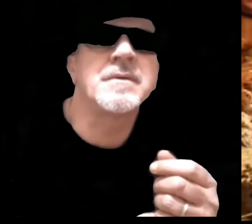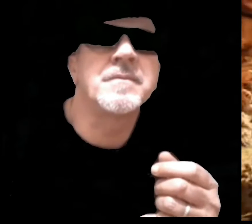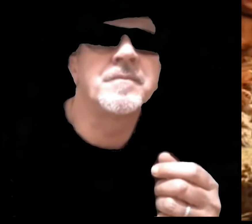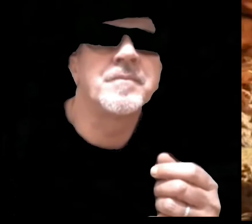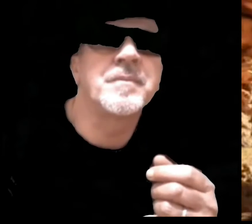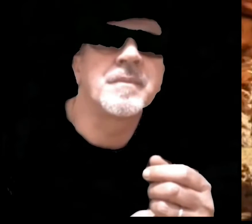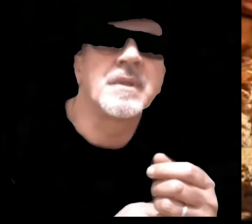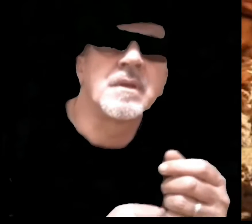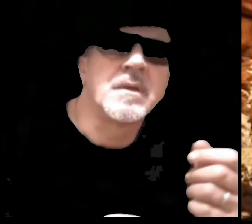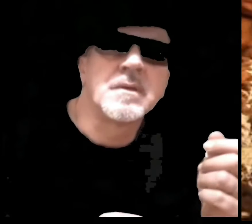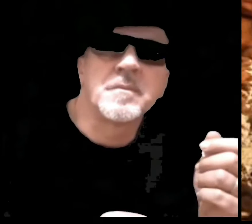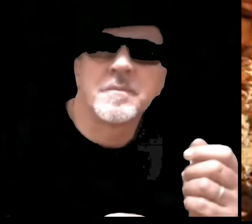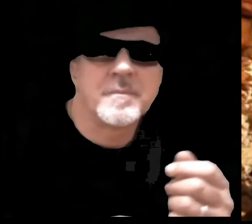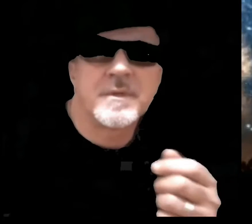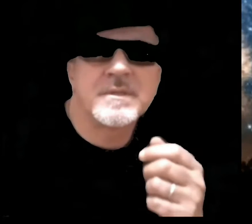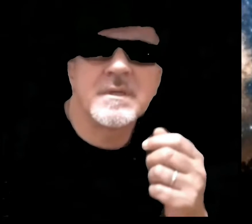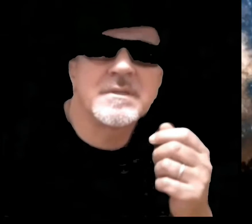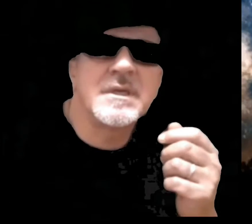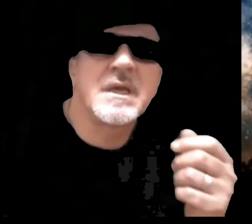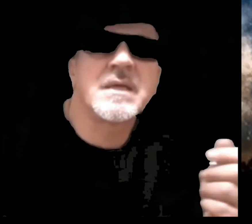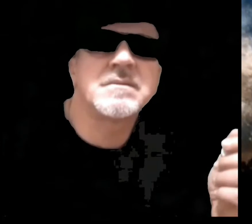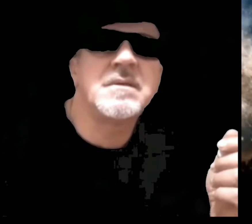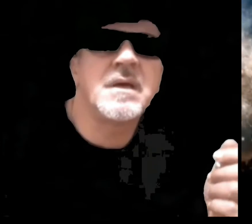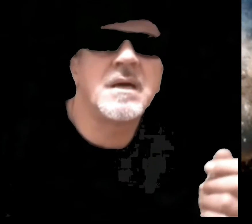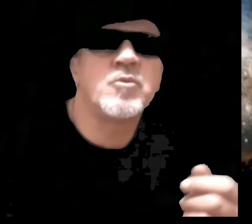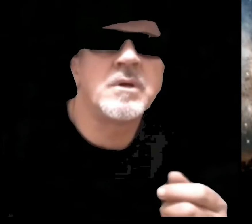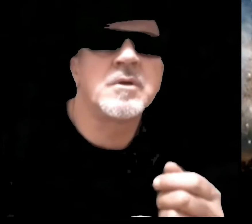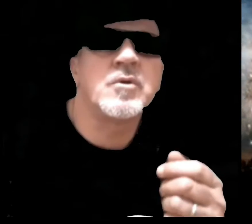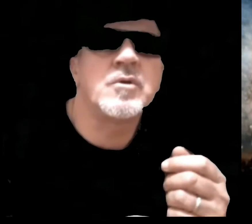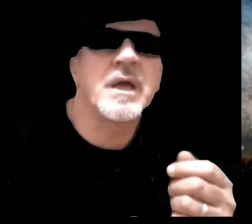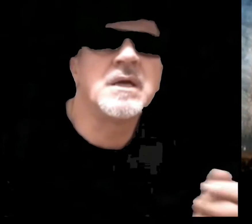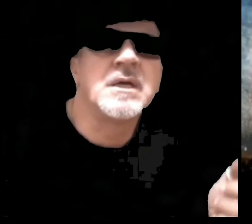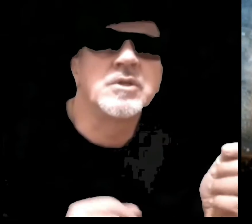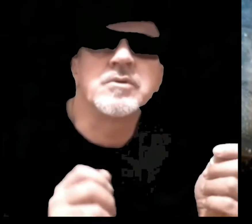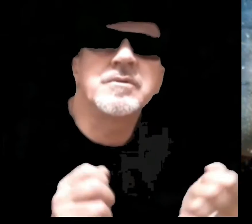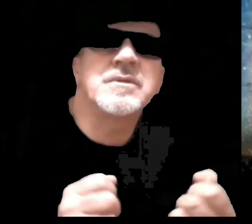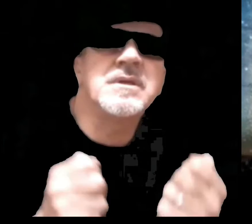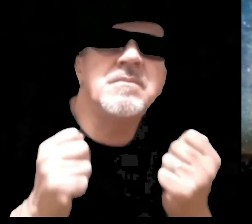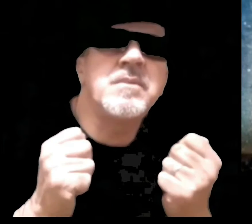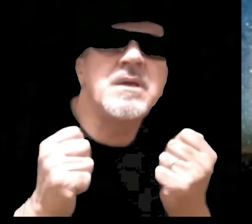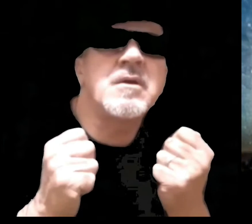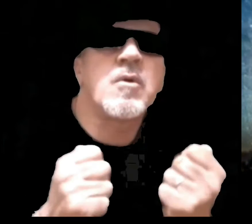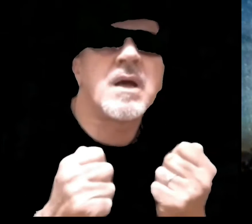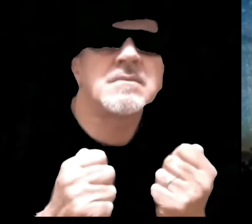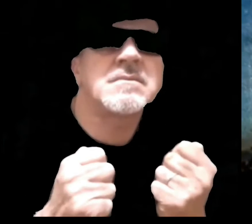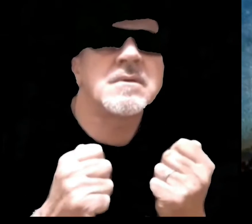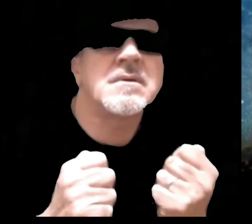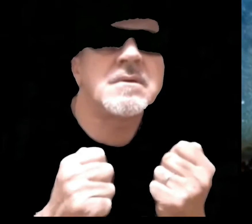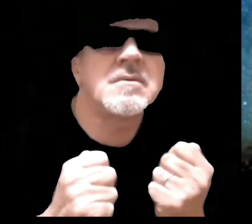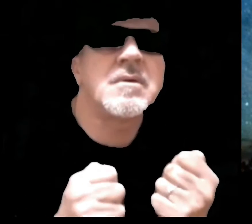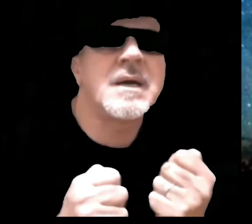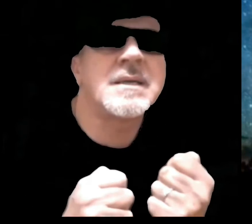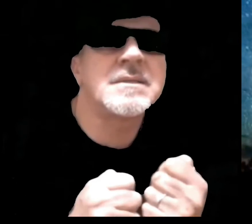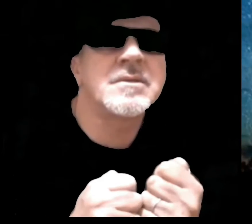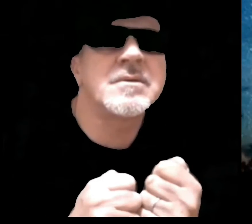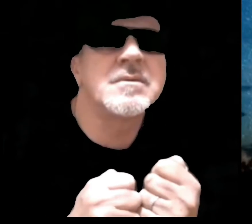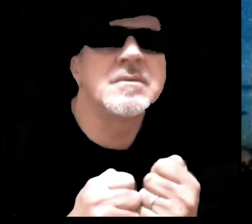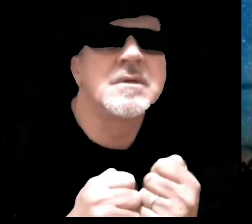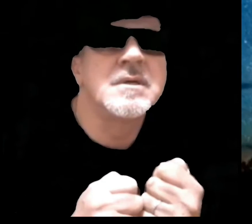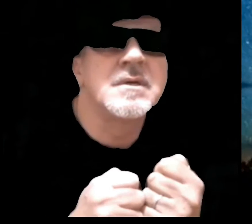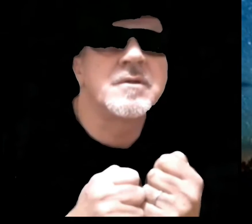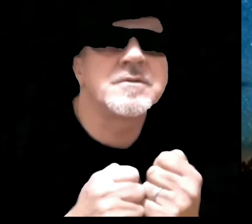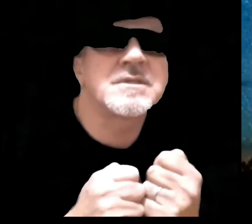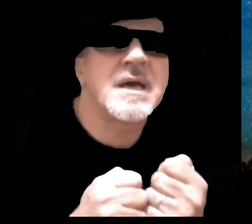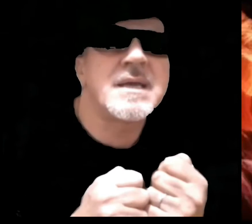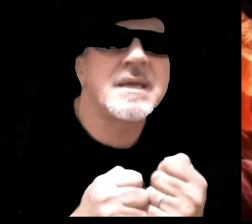'ora, per dirti che ti amo ancora. Tu dimmi quando, quando,